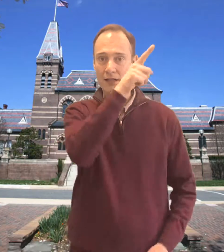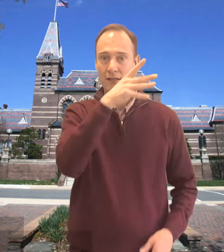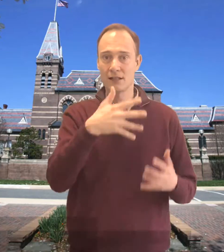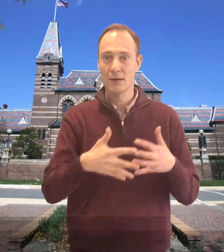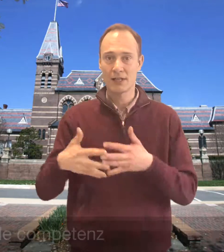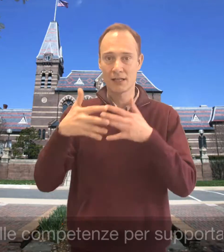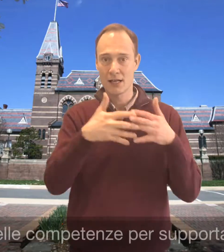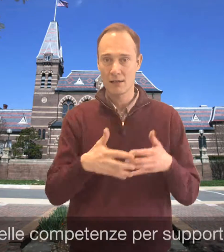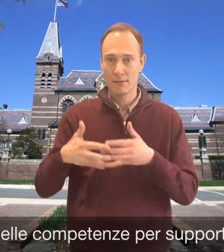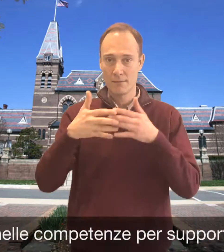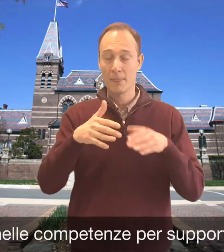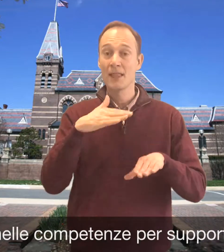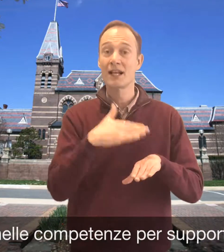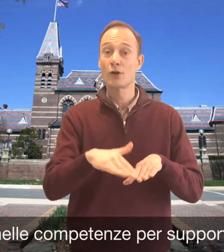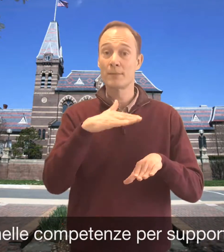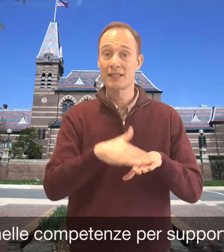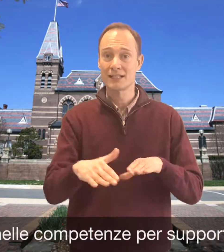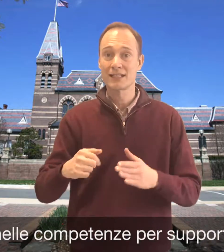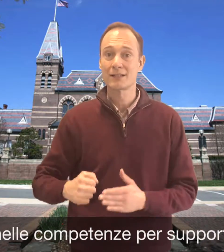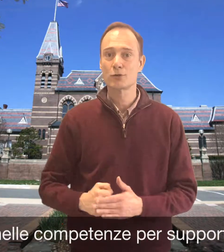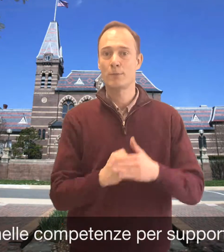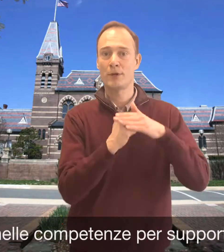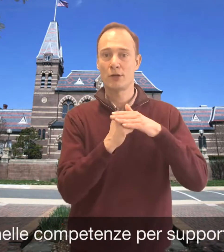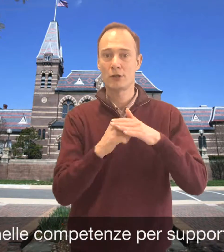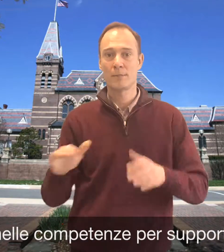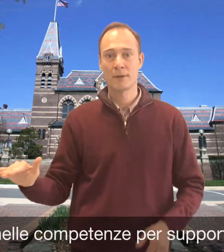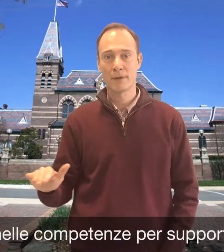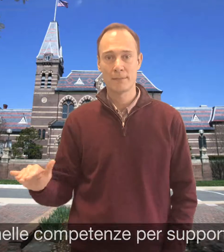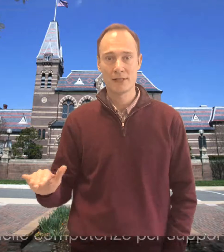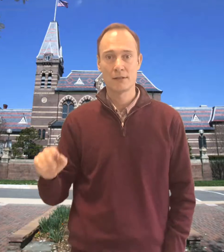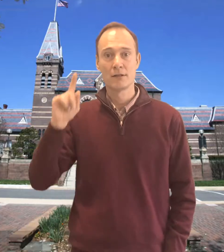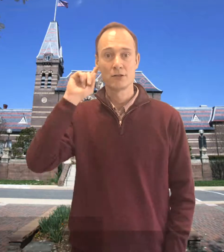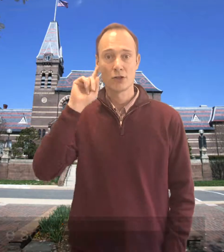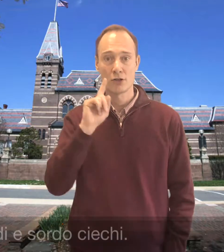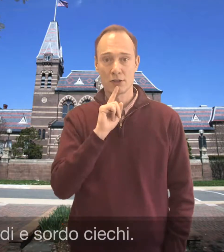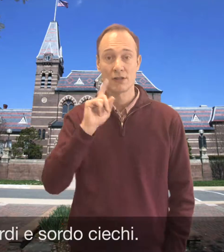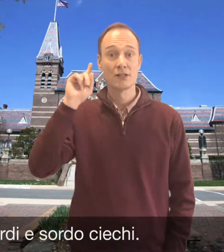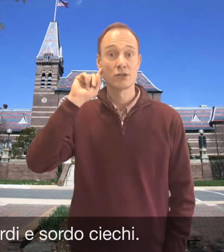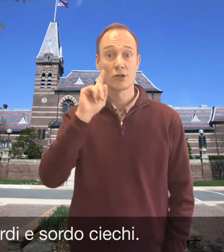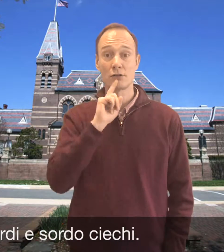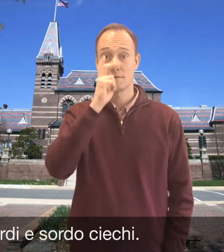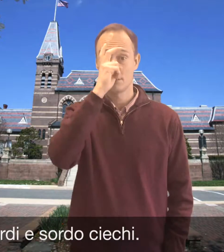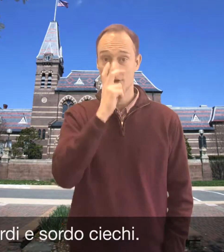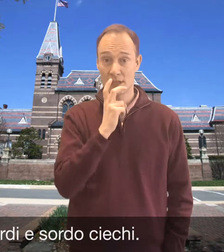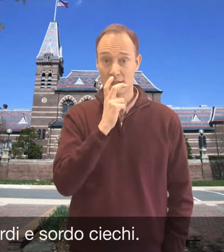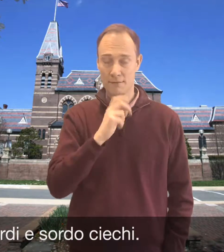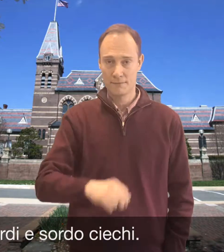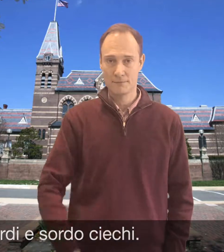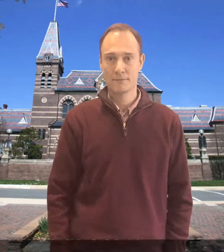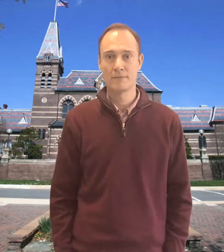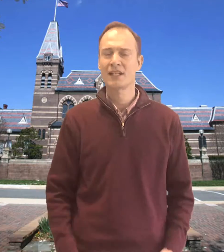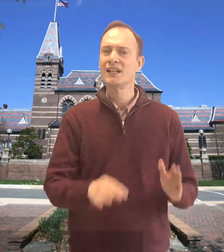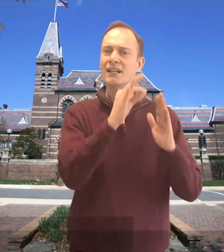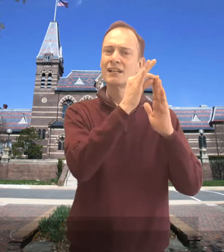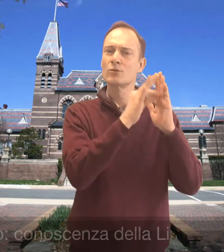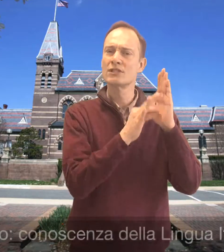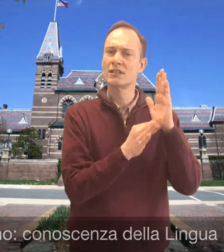competenze per supportare i bambini sordi e sordo ciechi. I